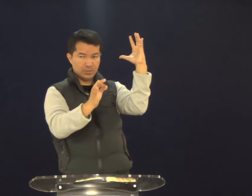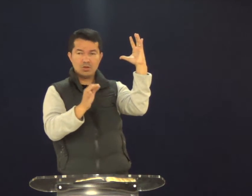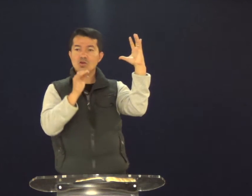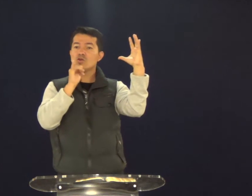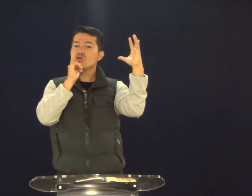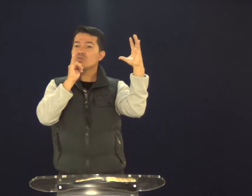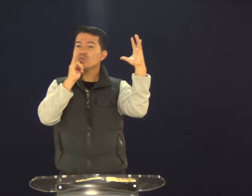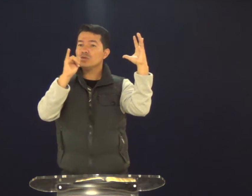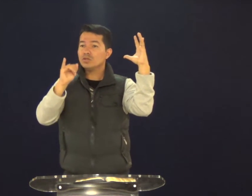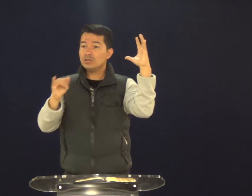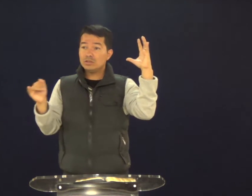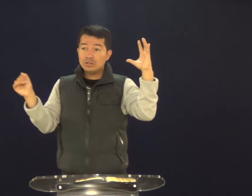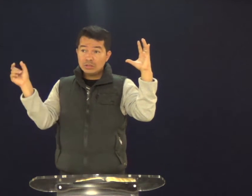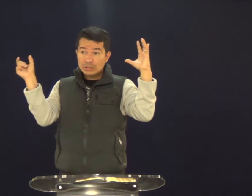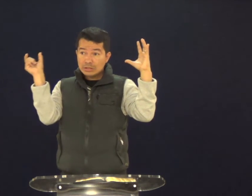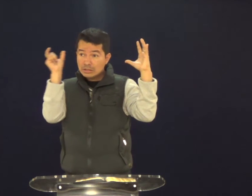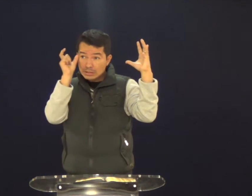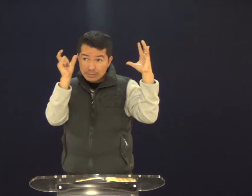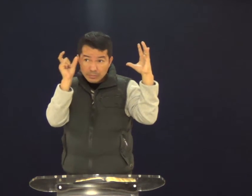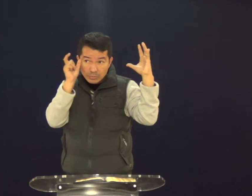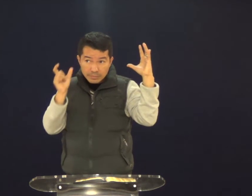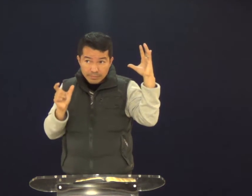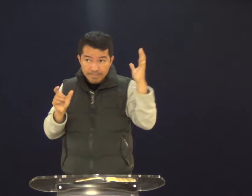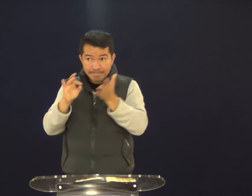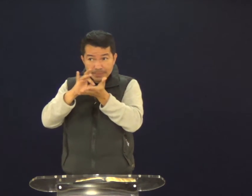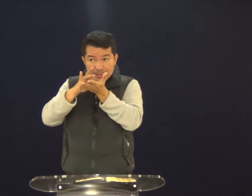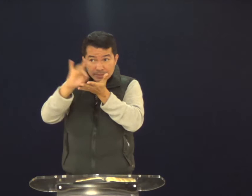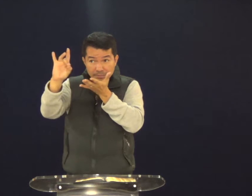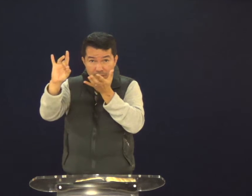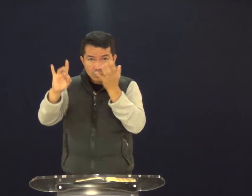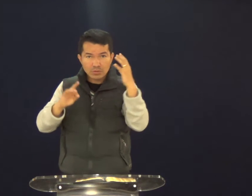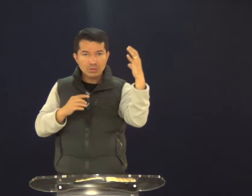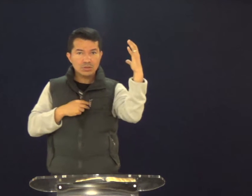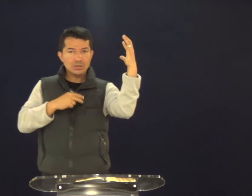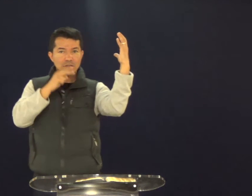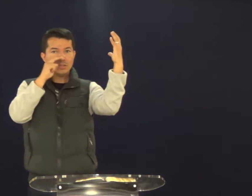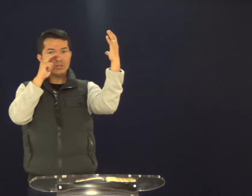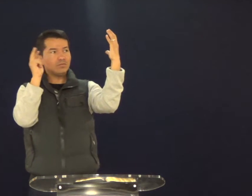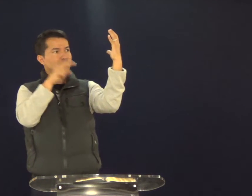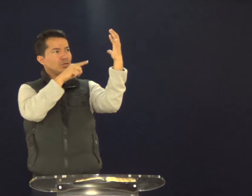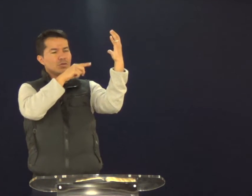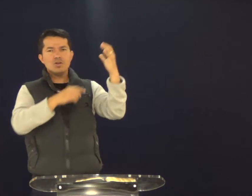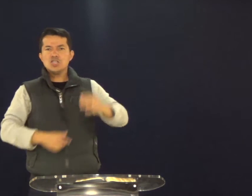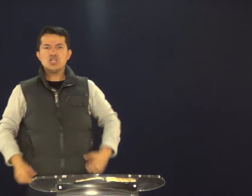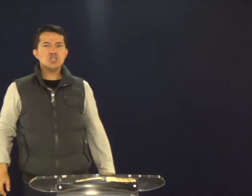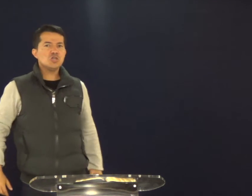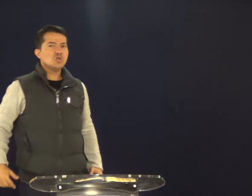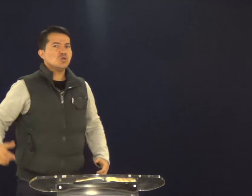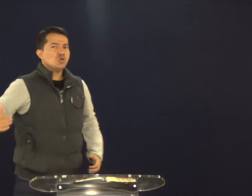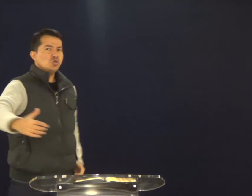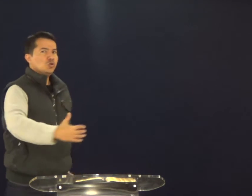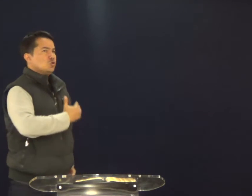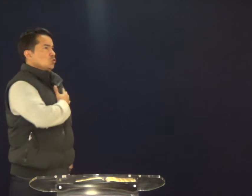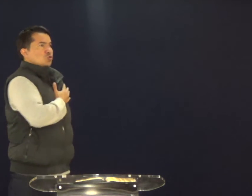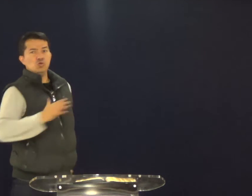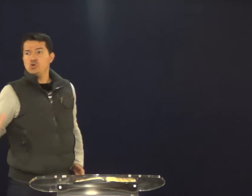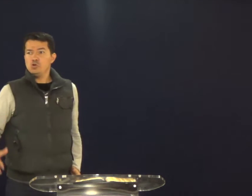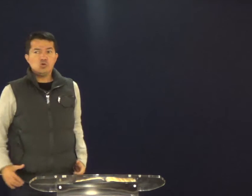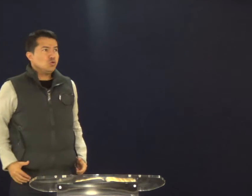nós, as figueiras. Mas se, por exemplo, o diabo começa a mandar uma